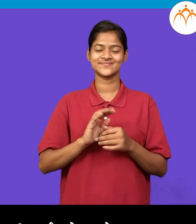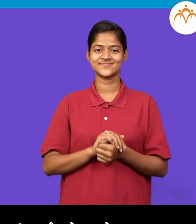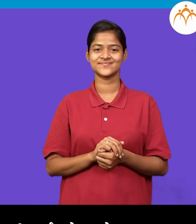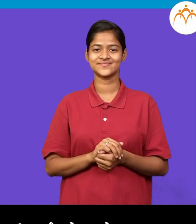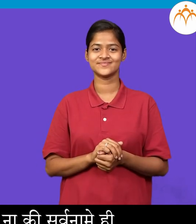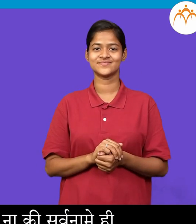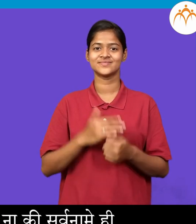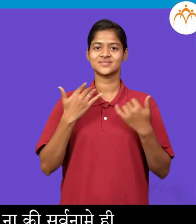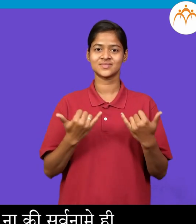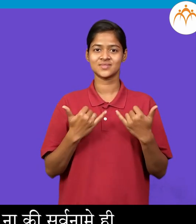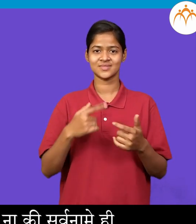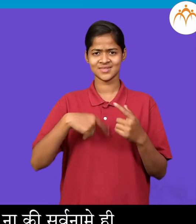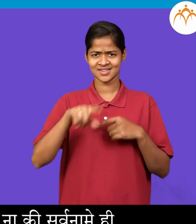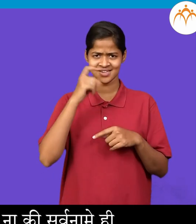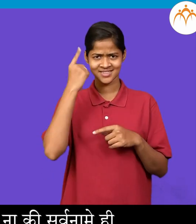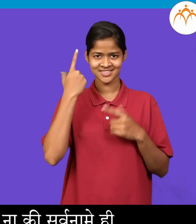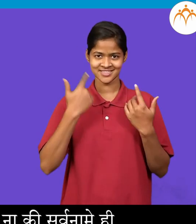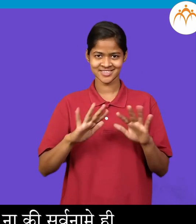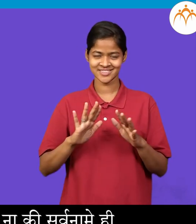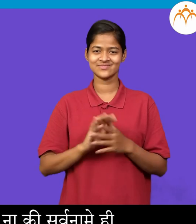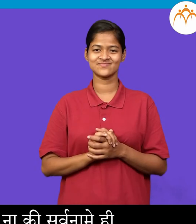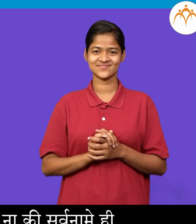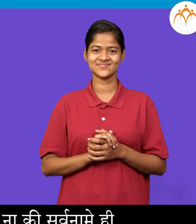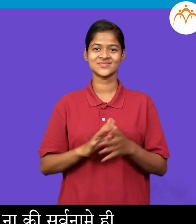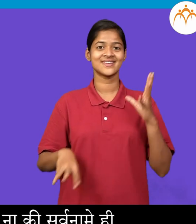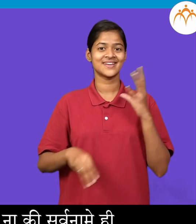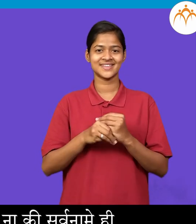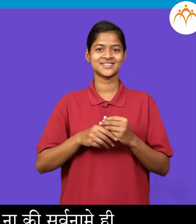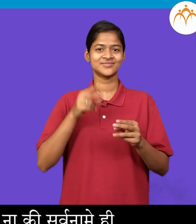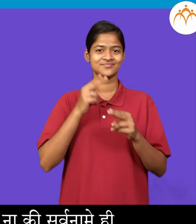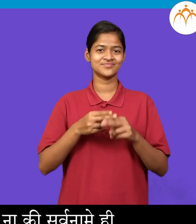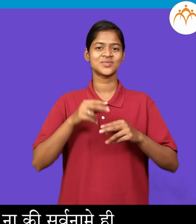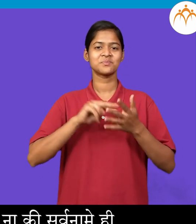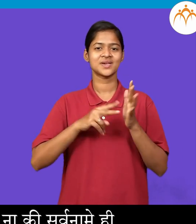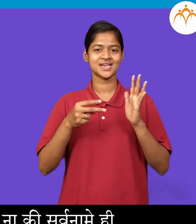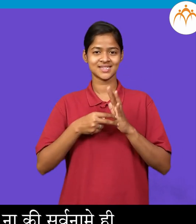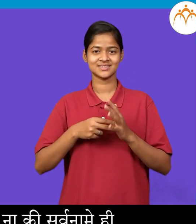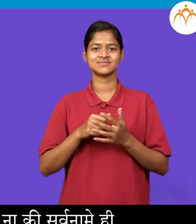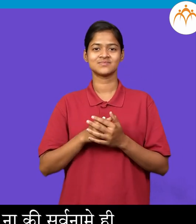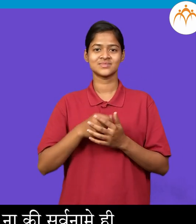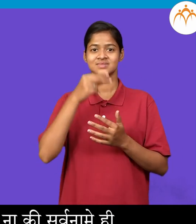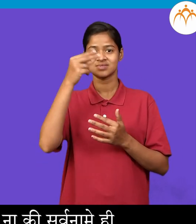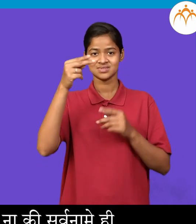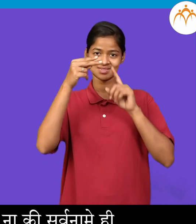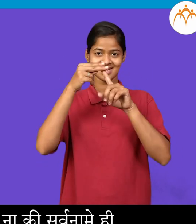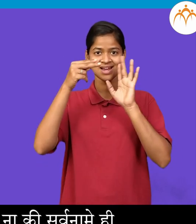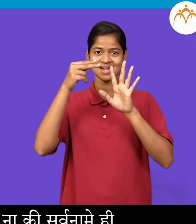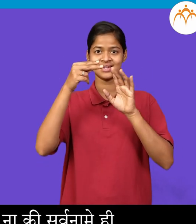अता तुमचा लक्षात आलना की सर्वनाम ही नामांचा आईवजी अलेली